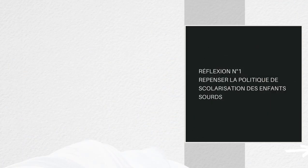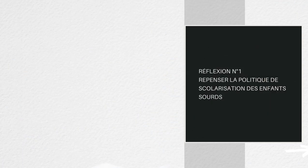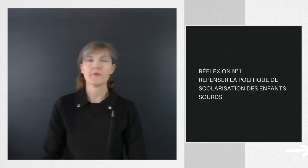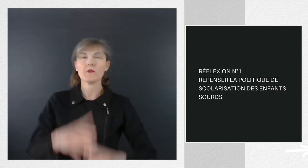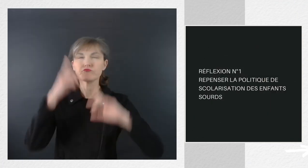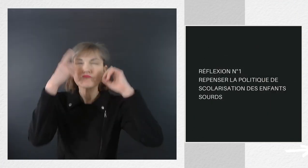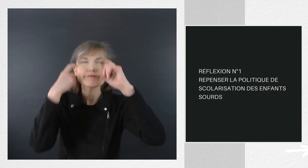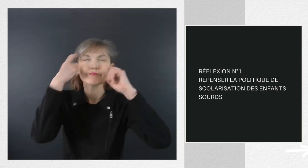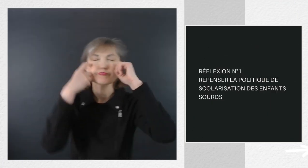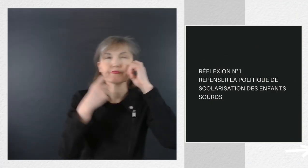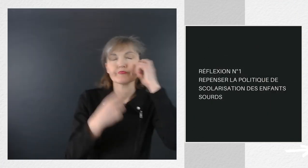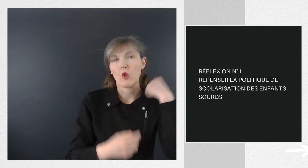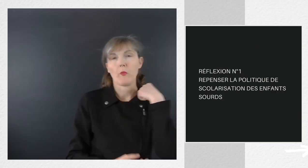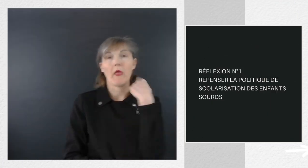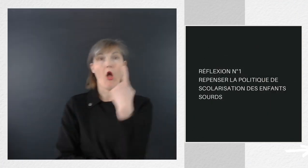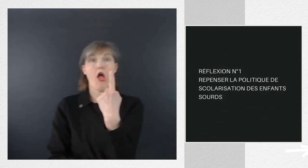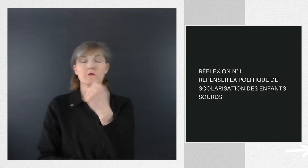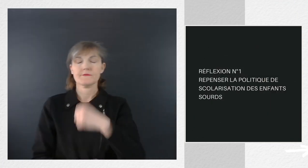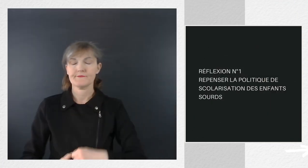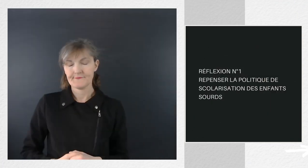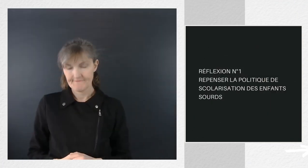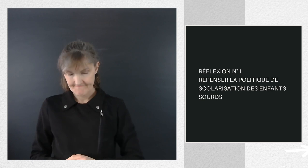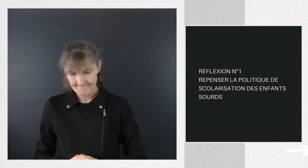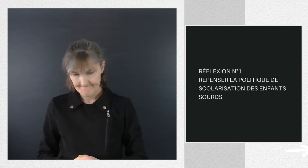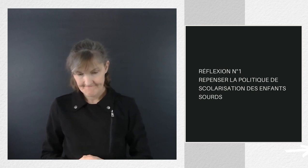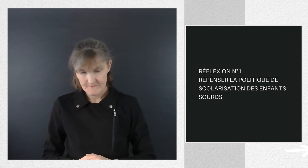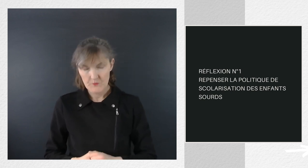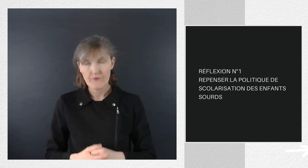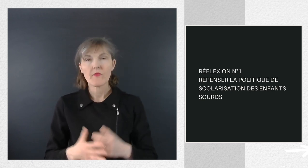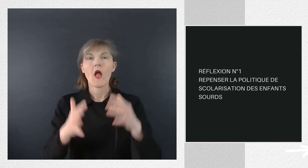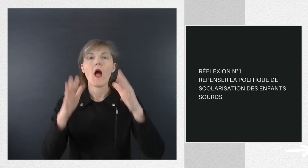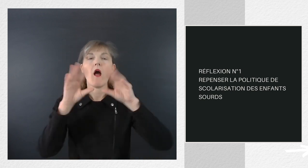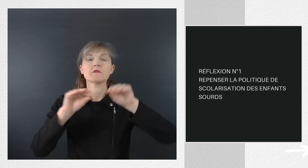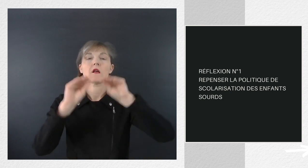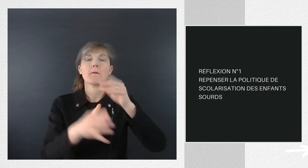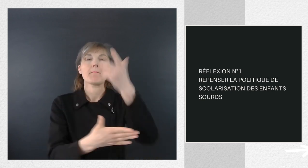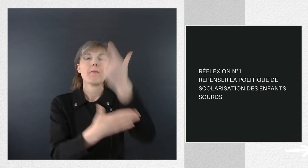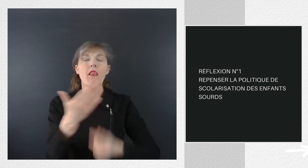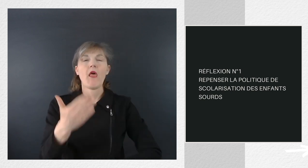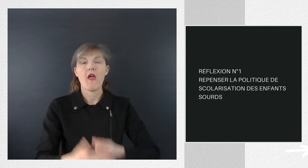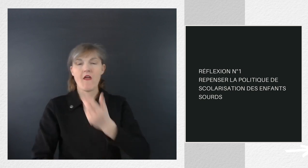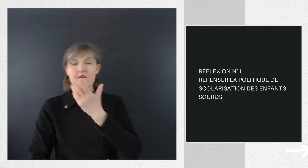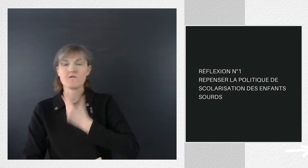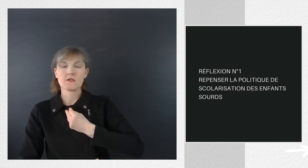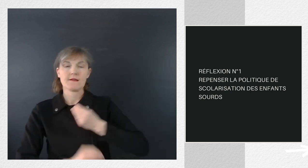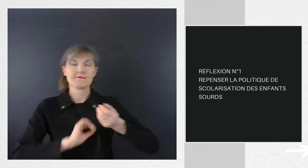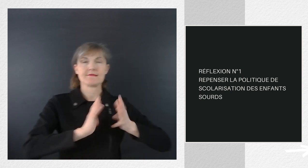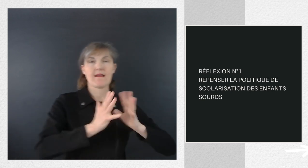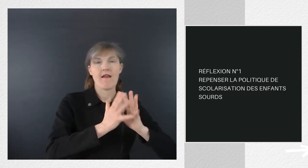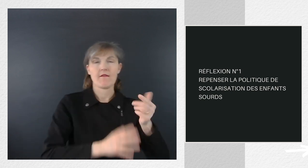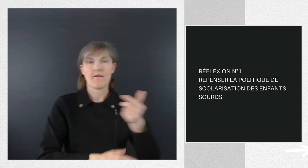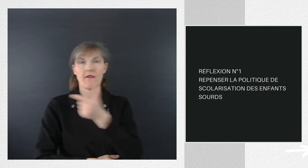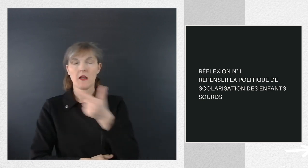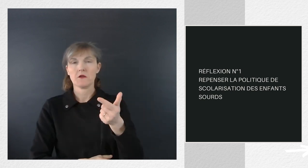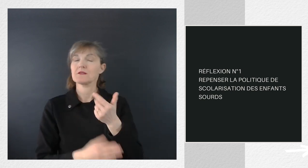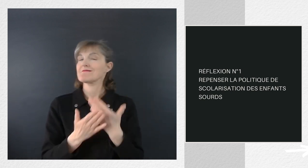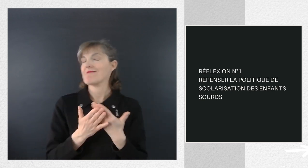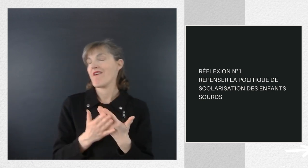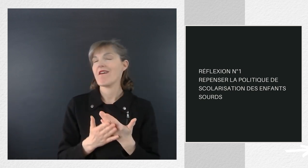Réflexion numéro 8 L'enseignement bilingue français et langue des signes requiert des